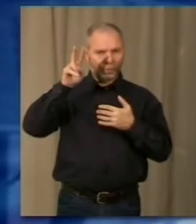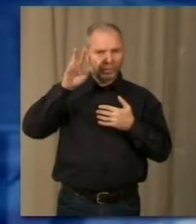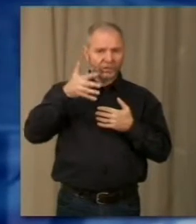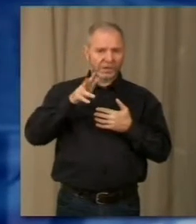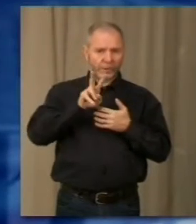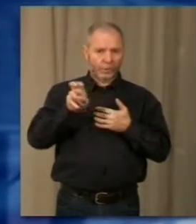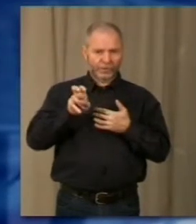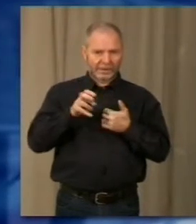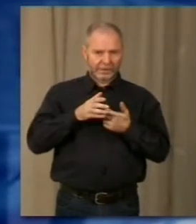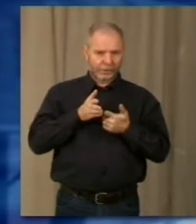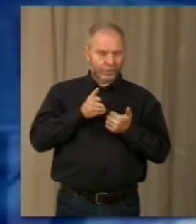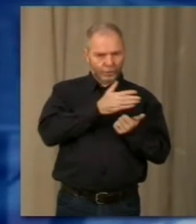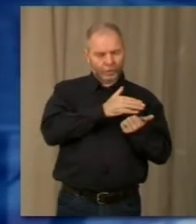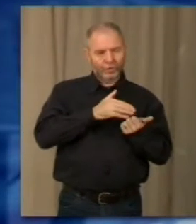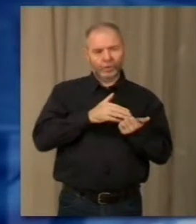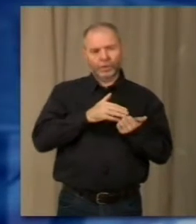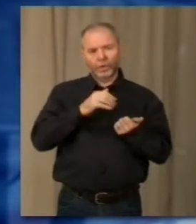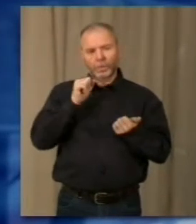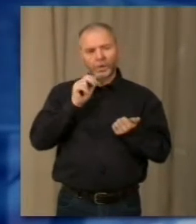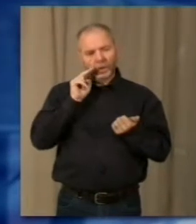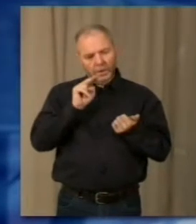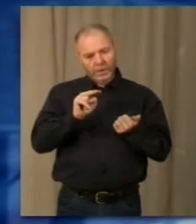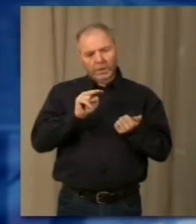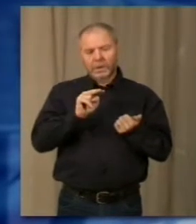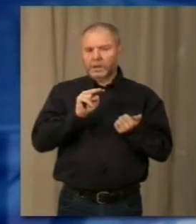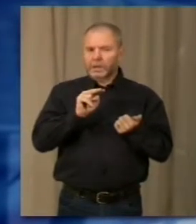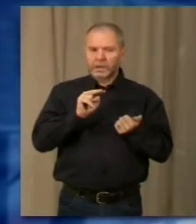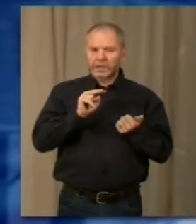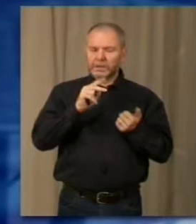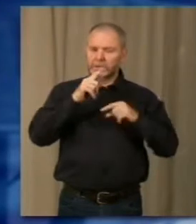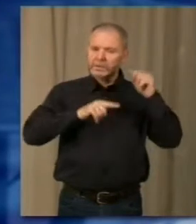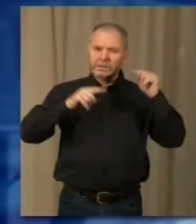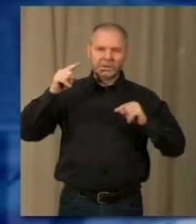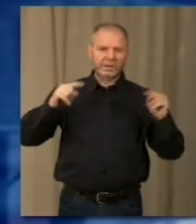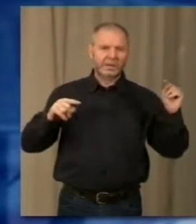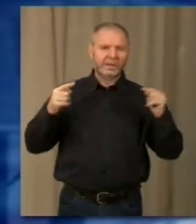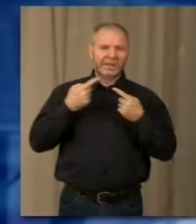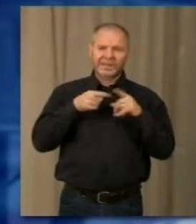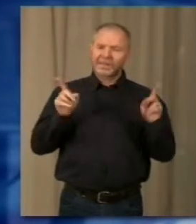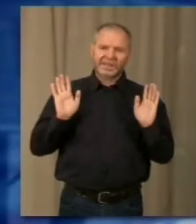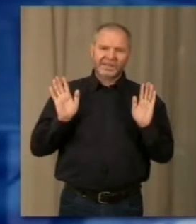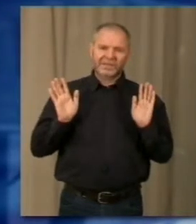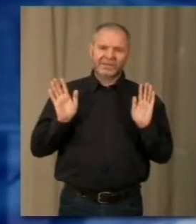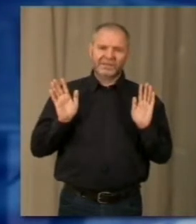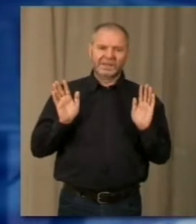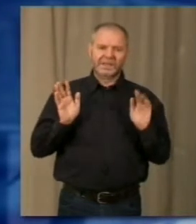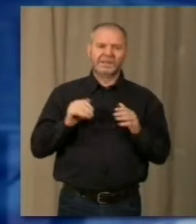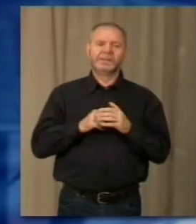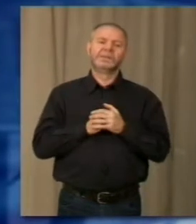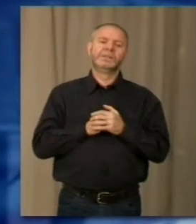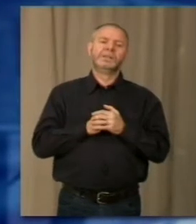presepi, però anche lì l'occhio attento può verificare di come si è variata la fattibilità del presepi. Da prima